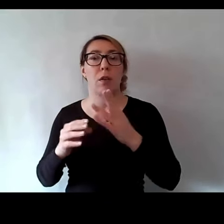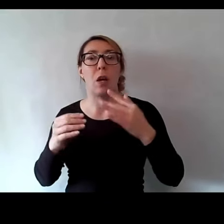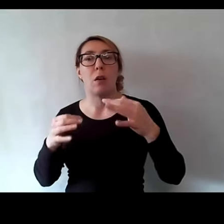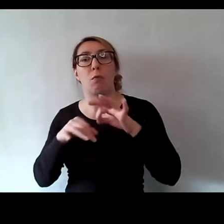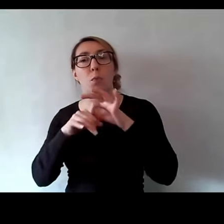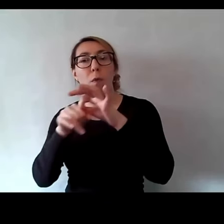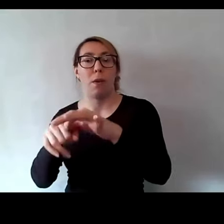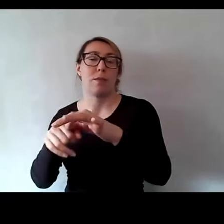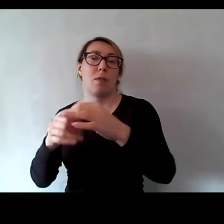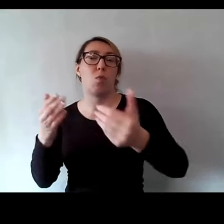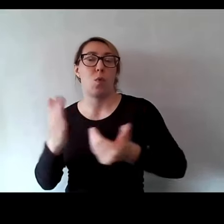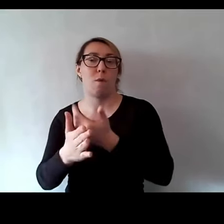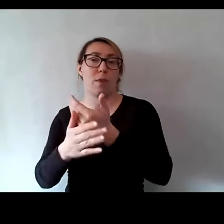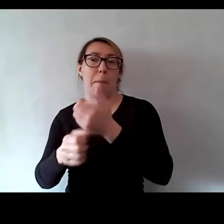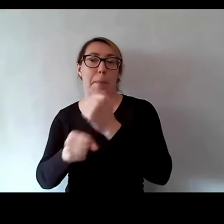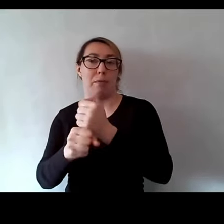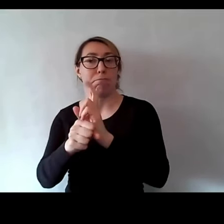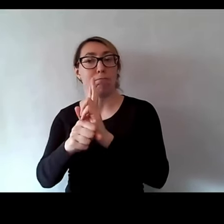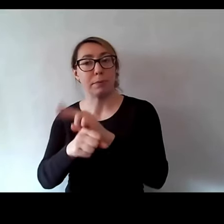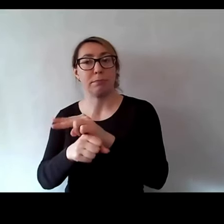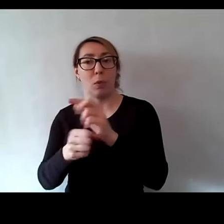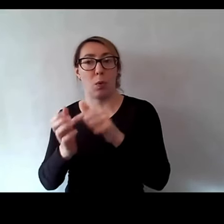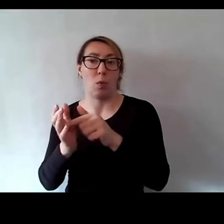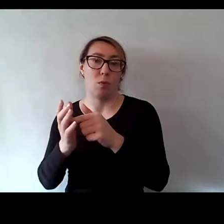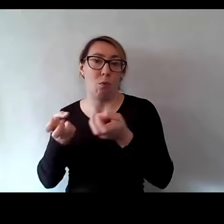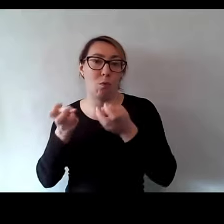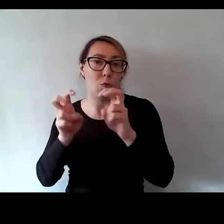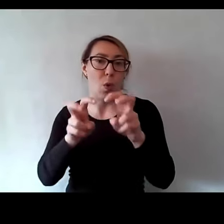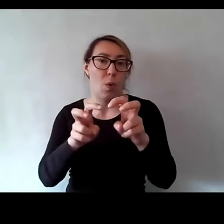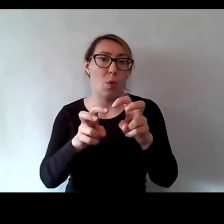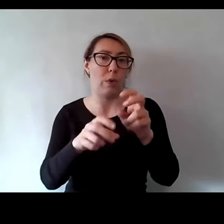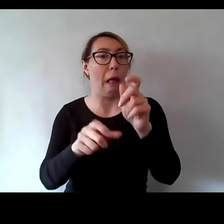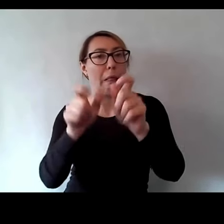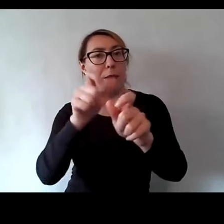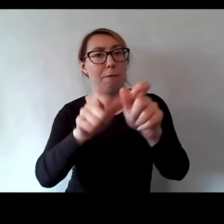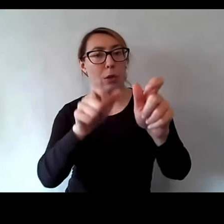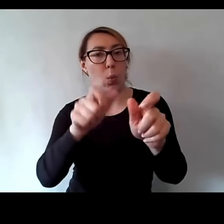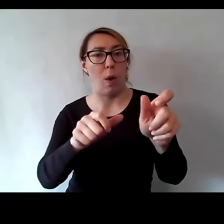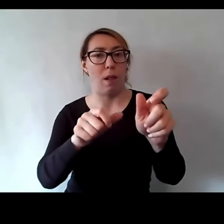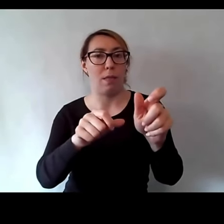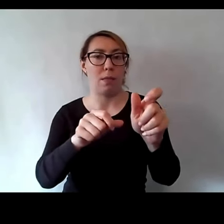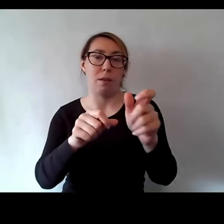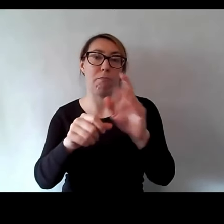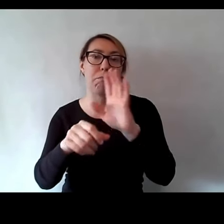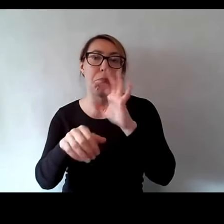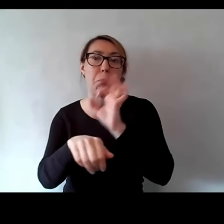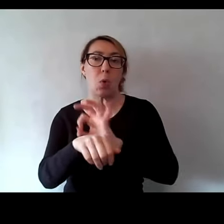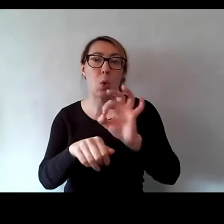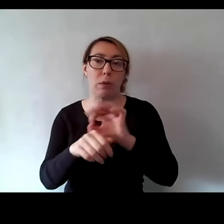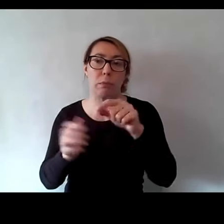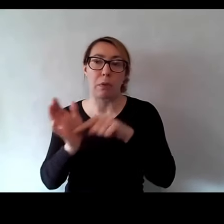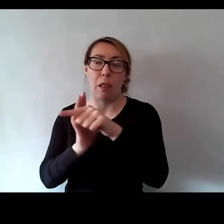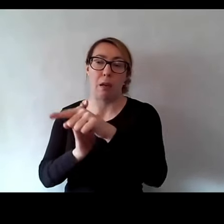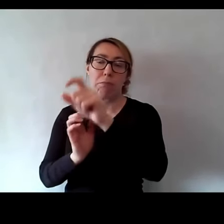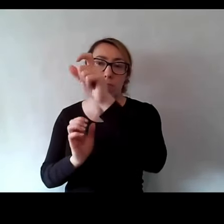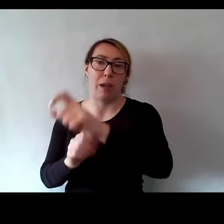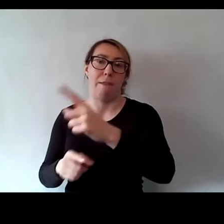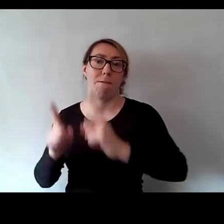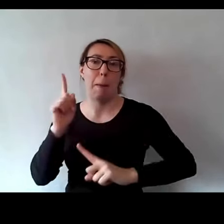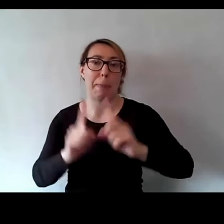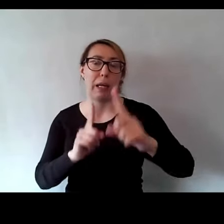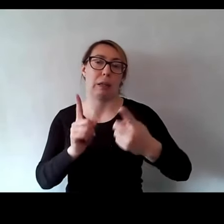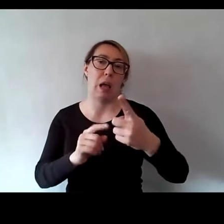pracownika do pracy, to pewnie można takie tworzyć nawet zindywidualizowane projekty pod konkretną, nie wiem, fabrykę,